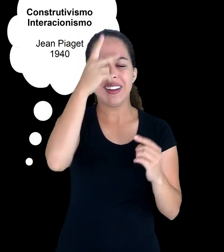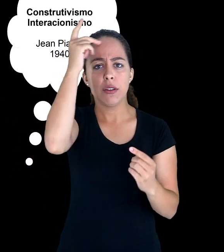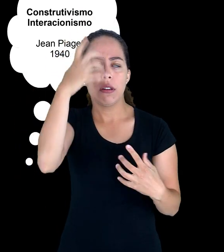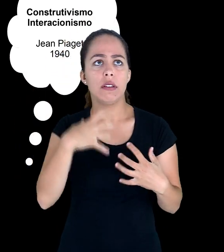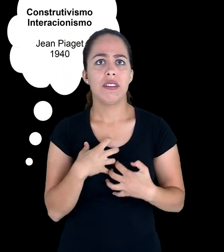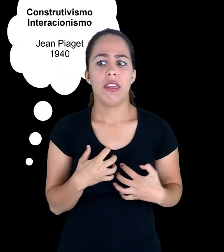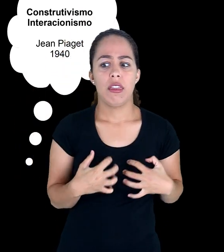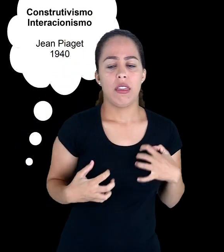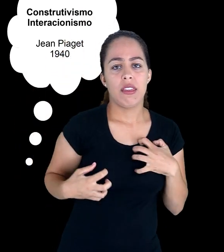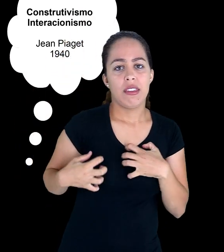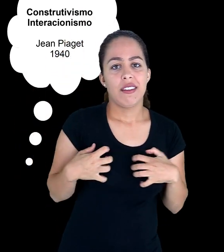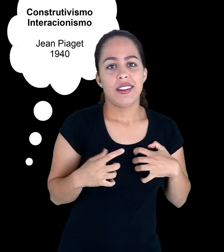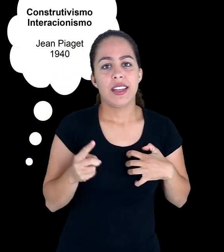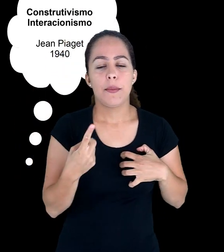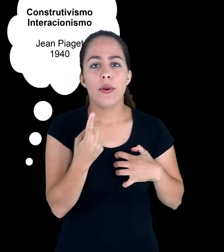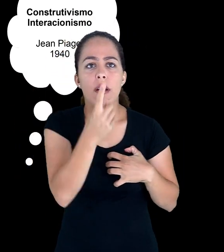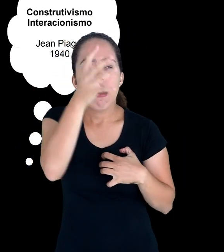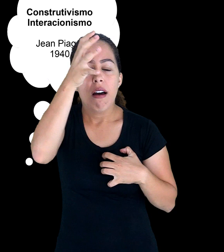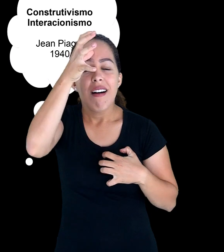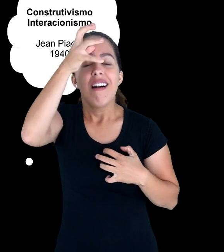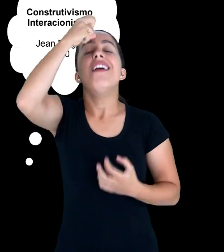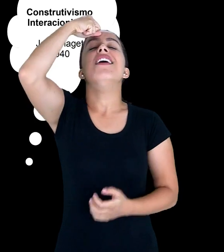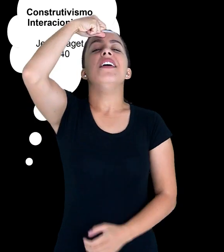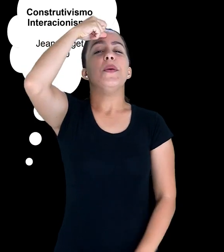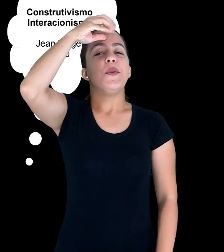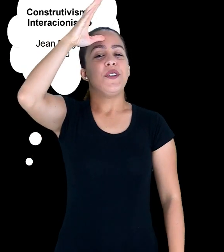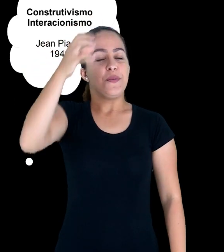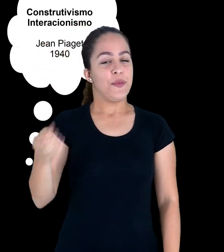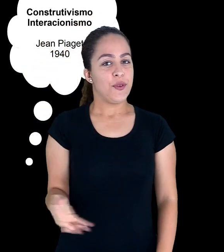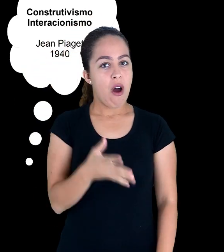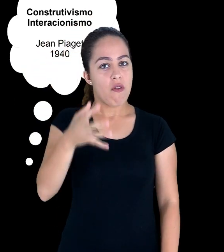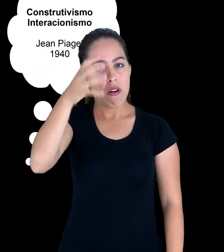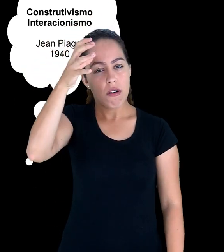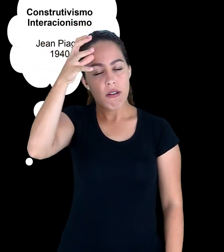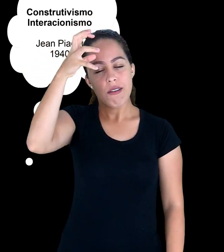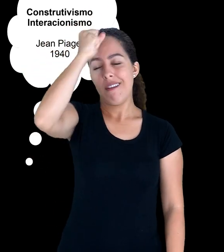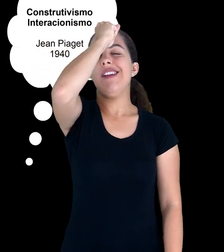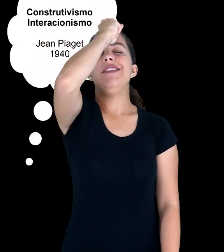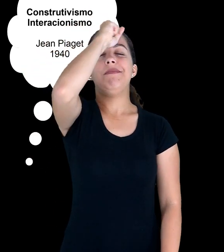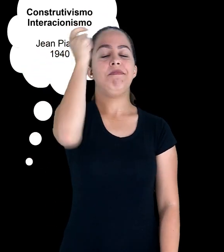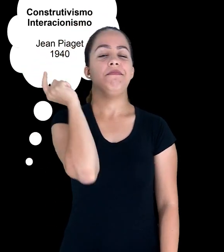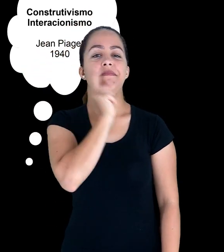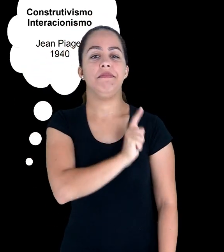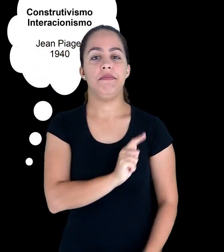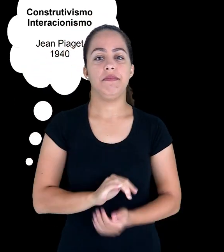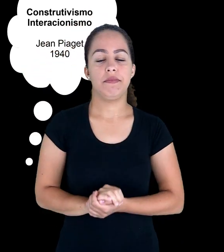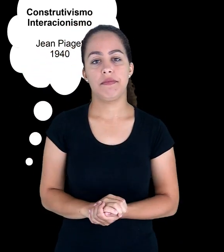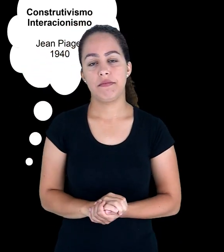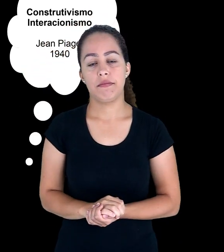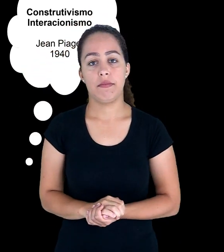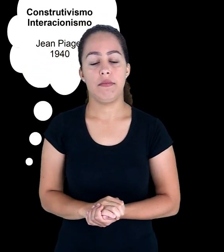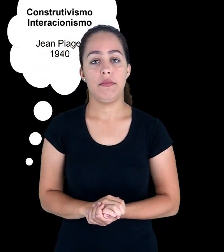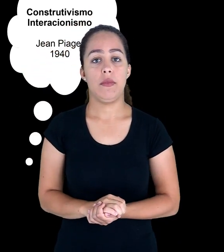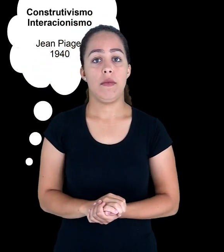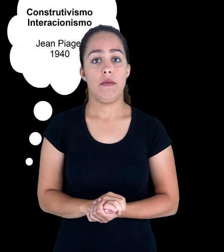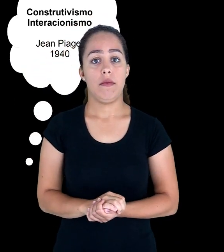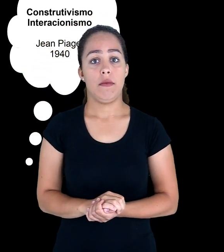sujeito e, depois, a acomodação desses novos conhecimentos. Com a teoria do construtivismo,